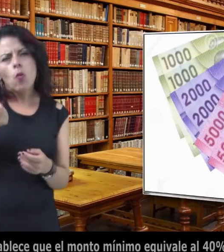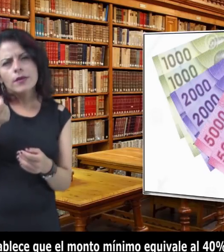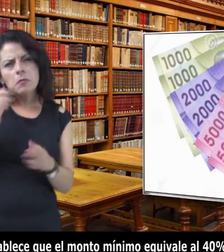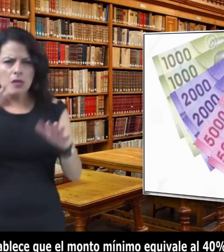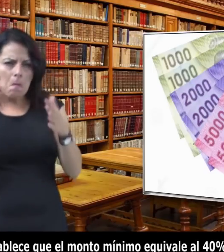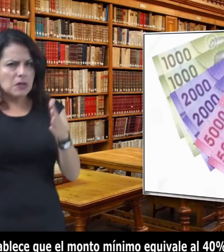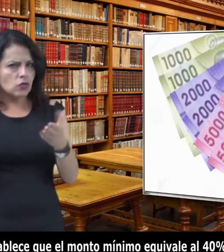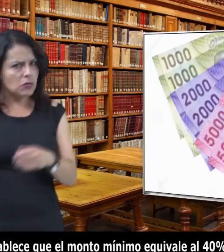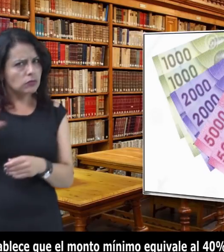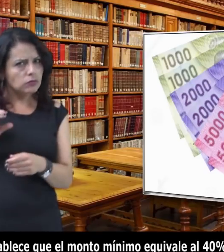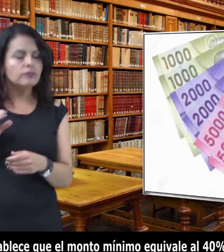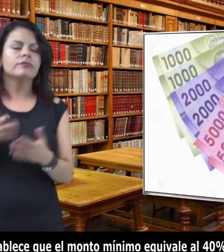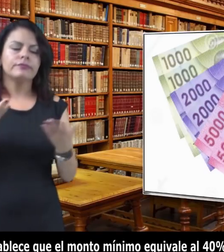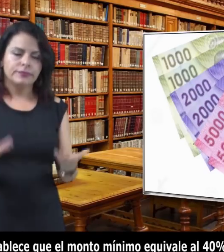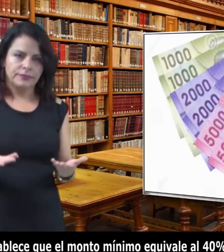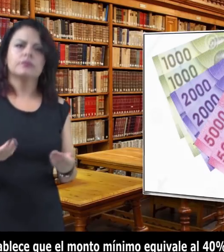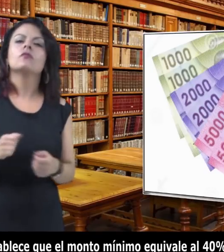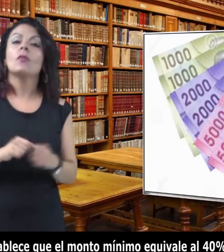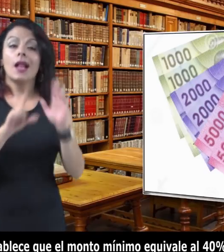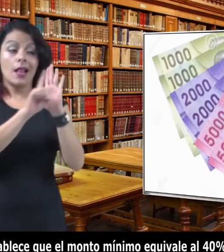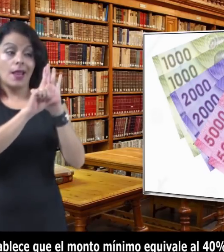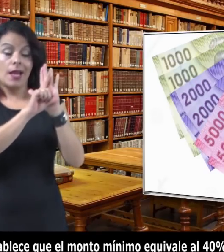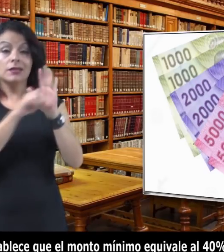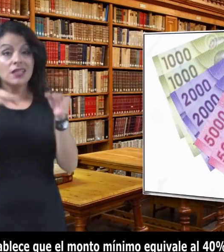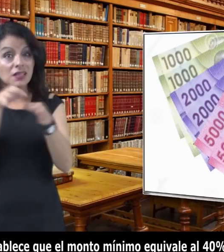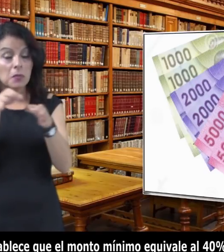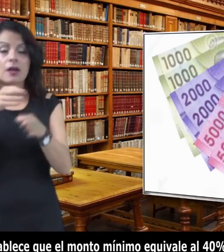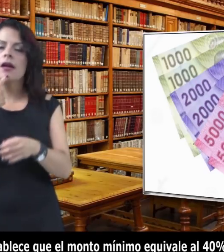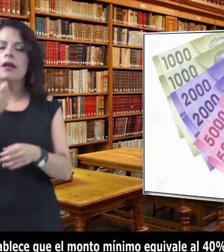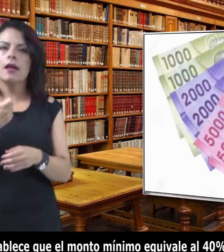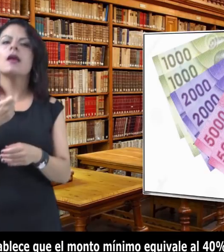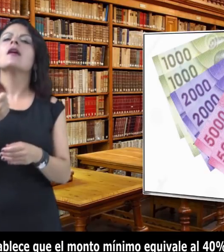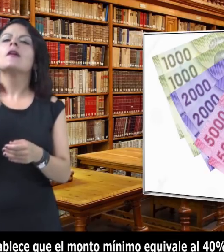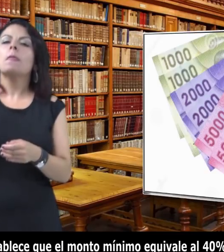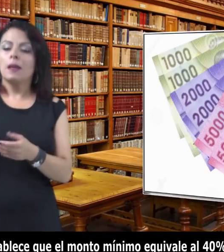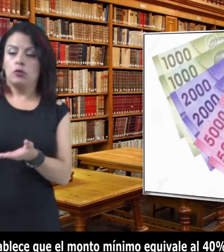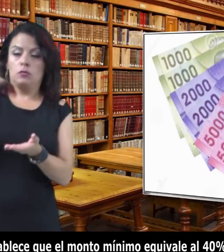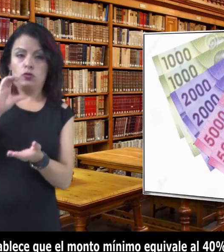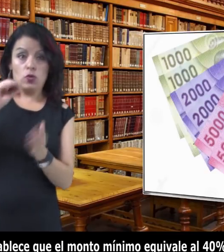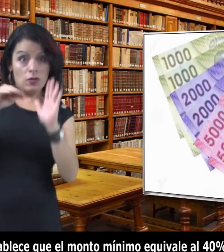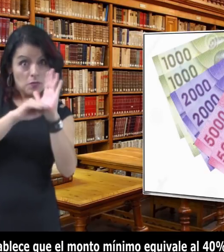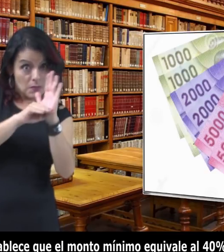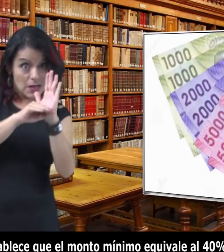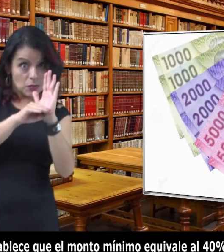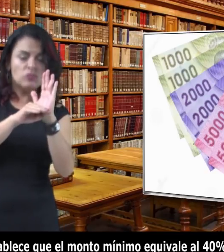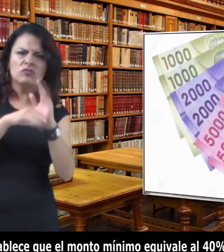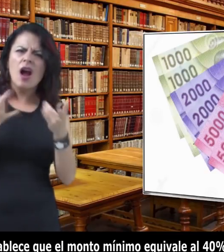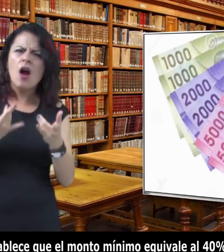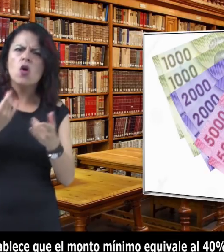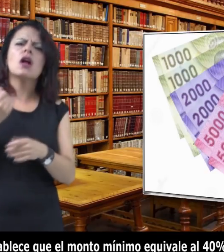Bueno, la ley establece que el monto mínimo equivale al 40% de un ingreso mínimo. Por ejemplo, si un ingreso mínimo es de